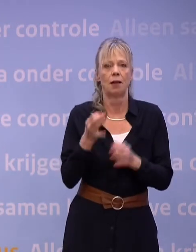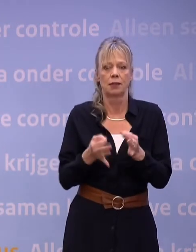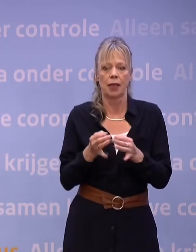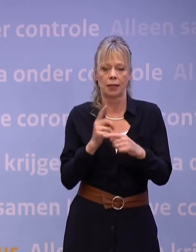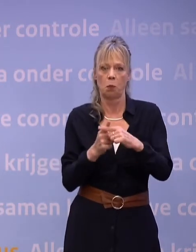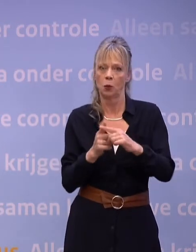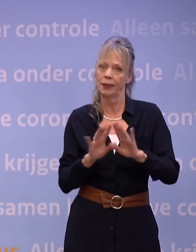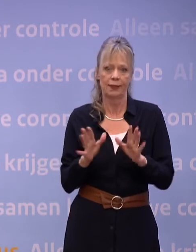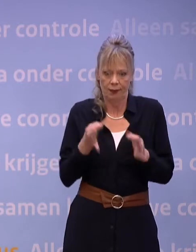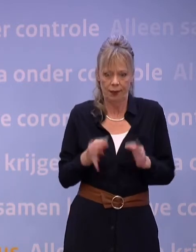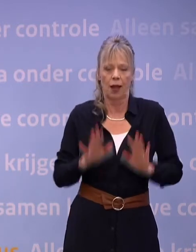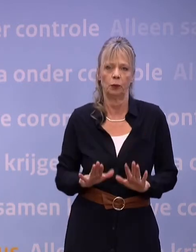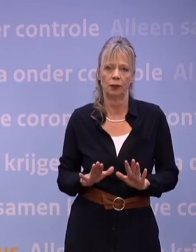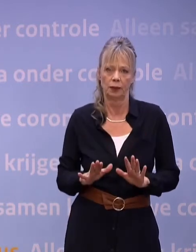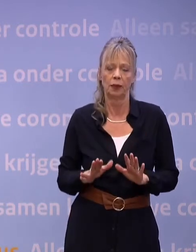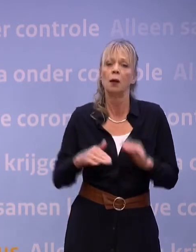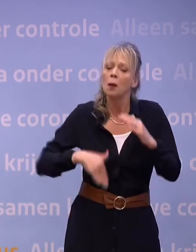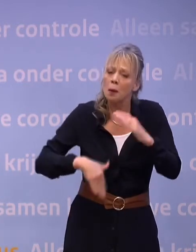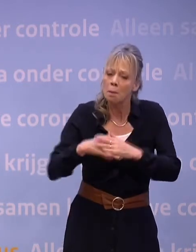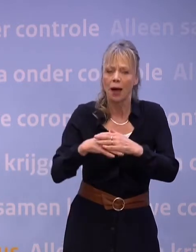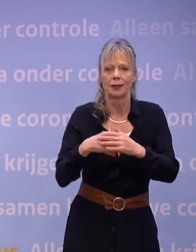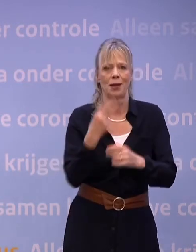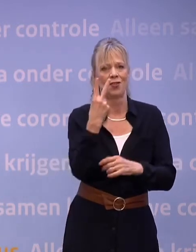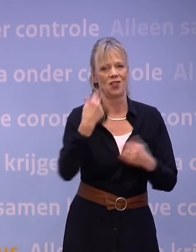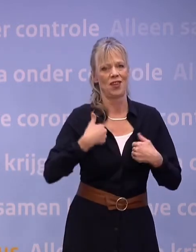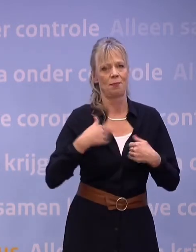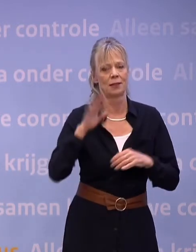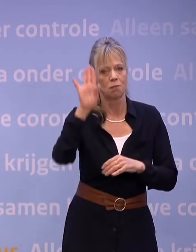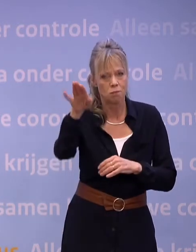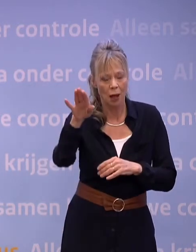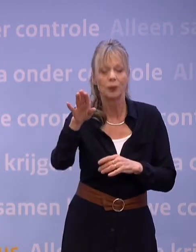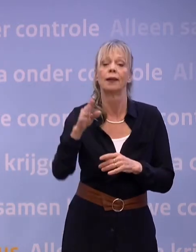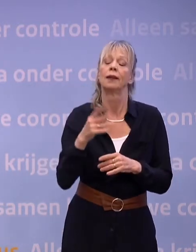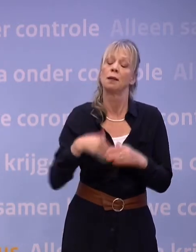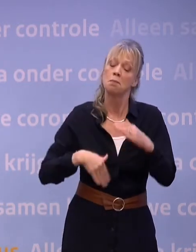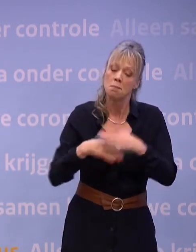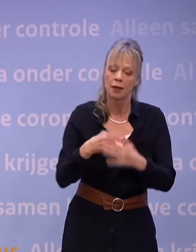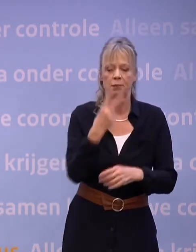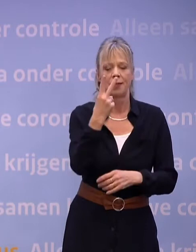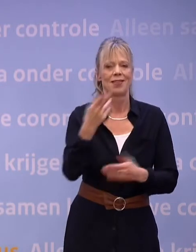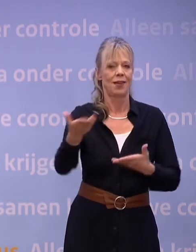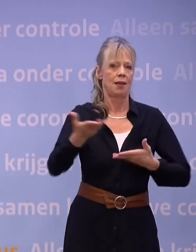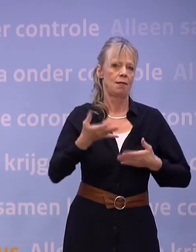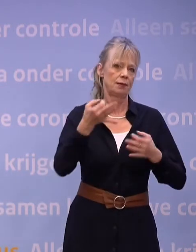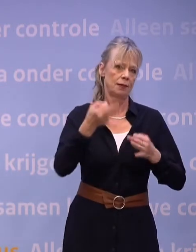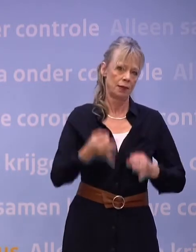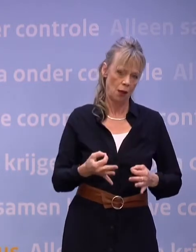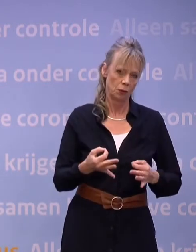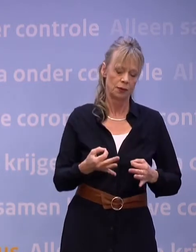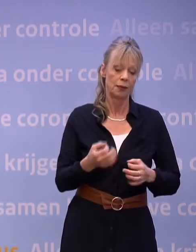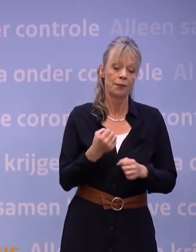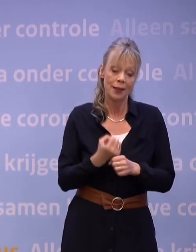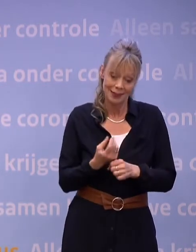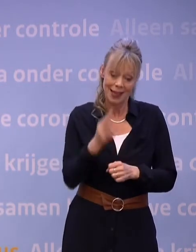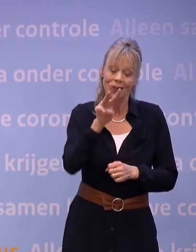vasthouden aan maximaal met twee mensen buiten en maximaal twee gasten thuis. En ja, ook nog zeker drie